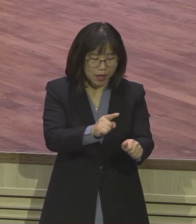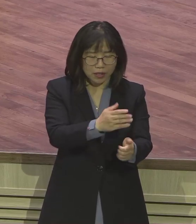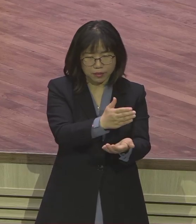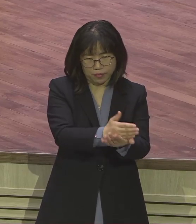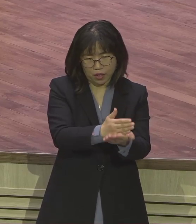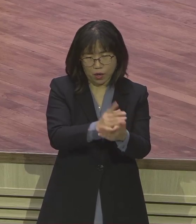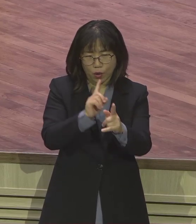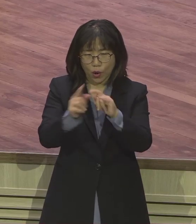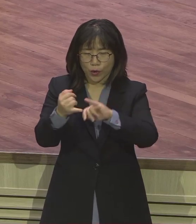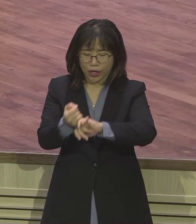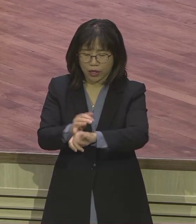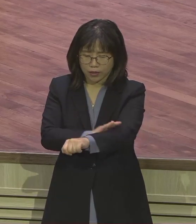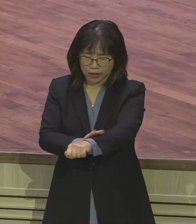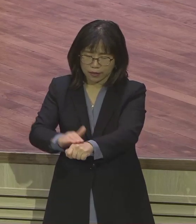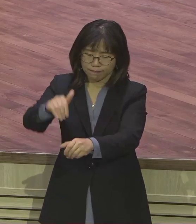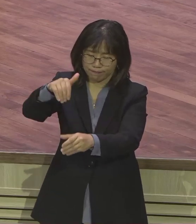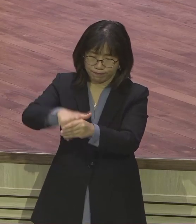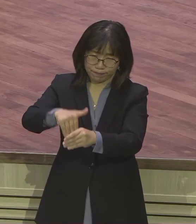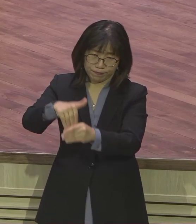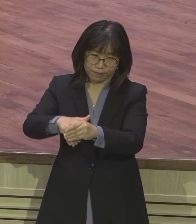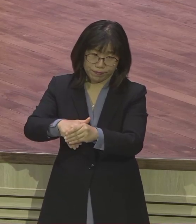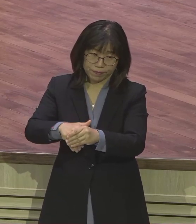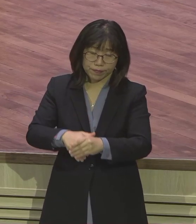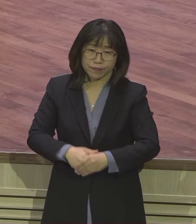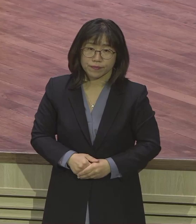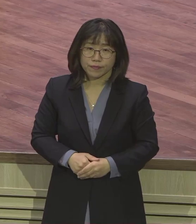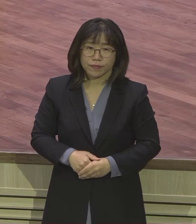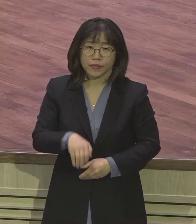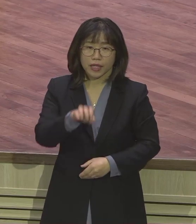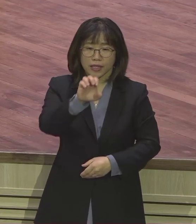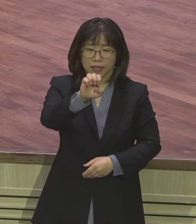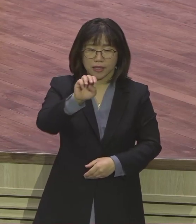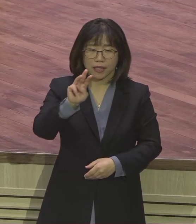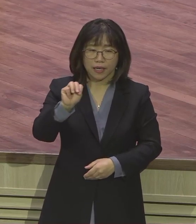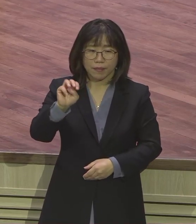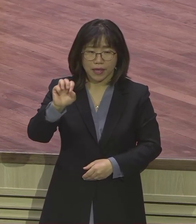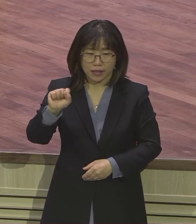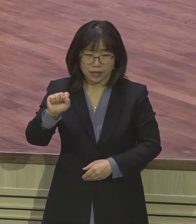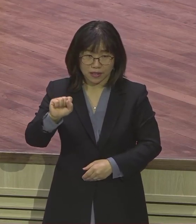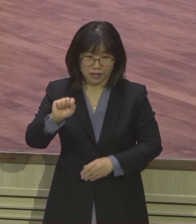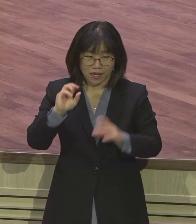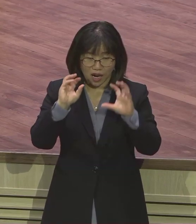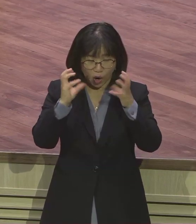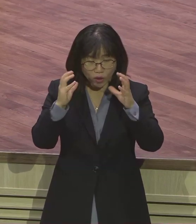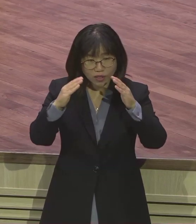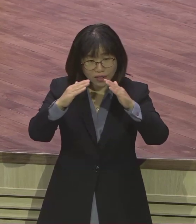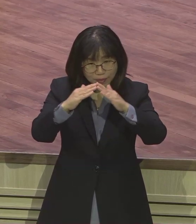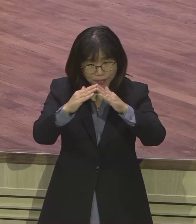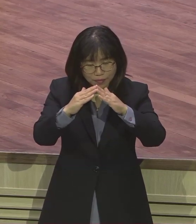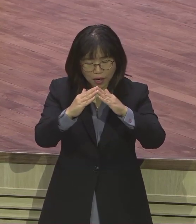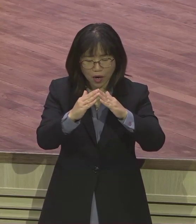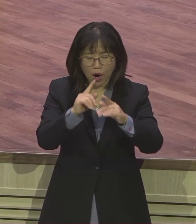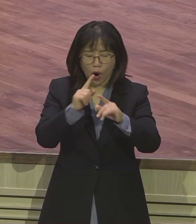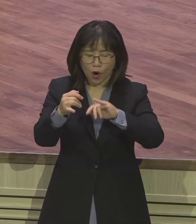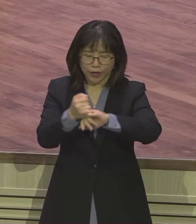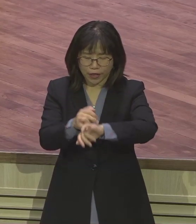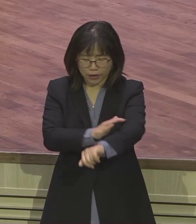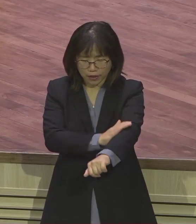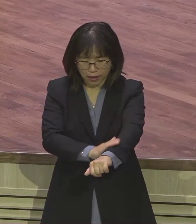그래서 우리 EMS 이런 중요합니다. 그래서 부터 이 어린이 집이랑 EMS 이 속에 언약 속에서 다 자라도록.